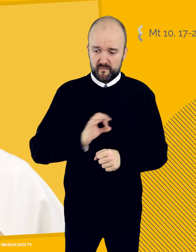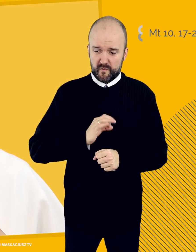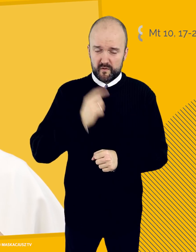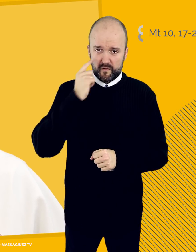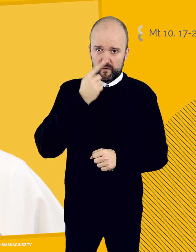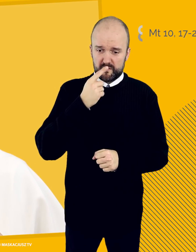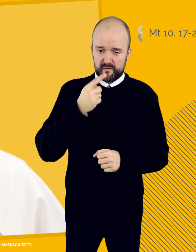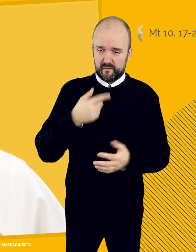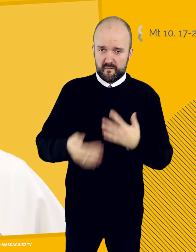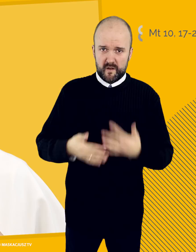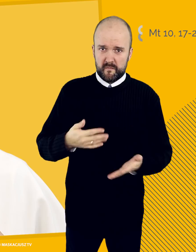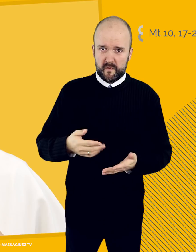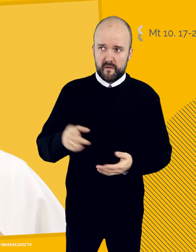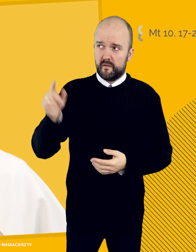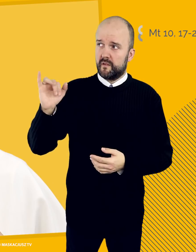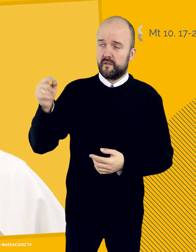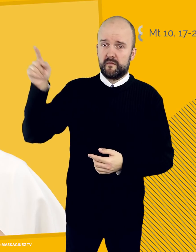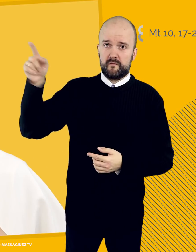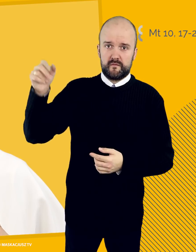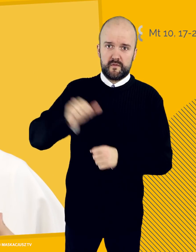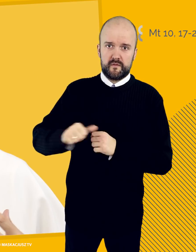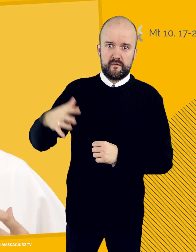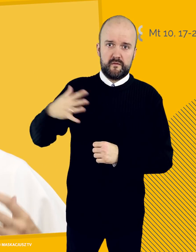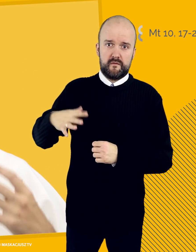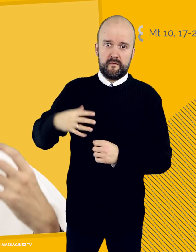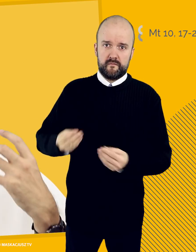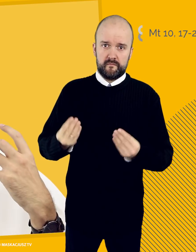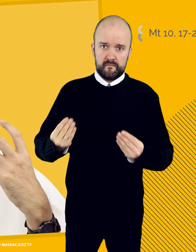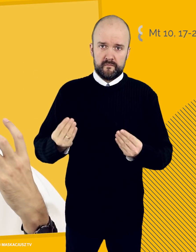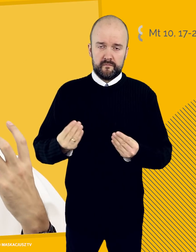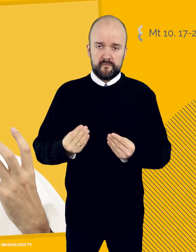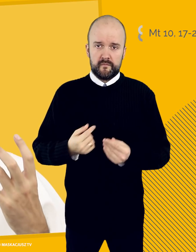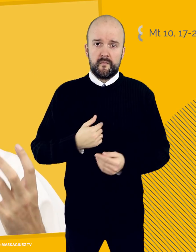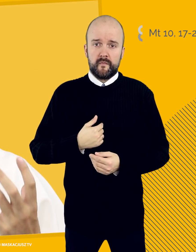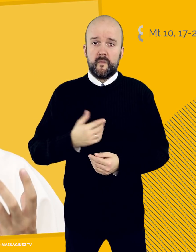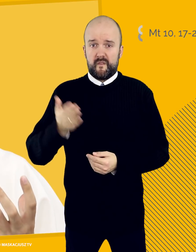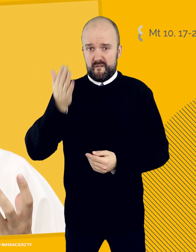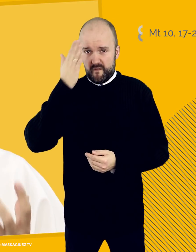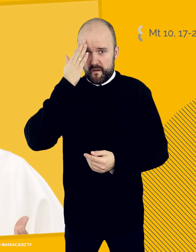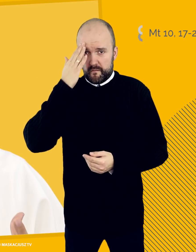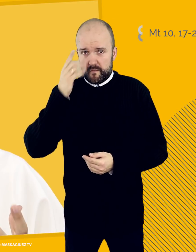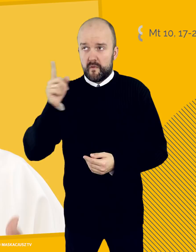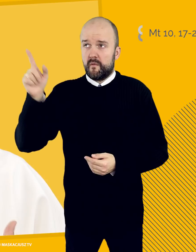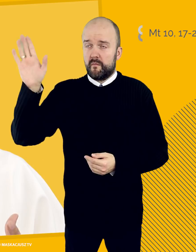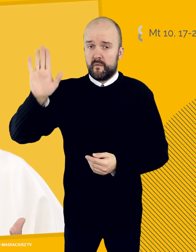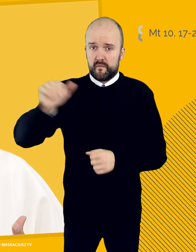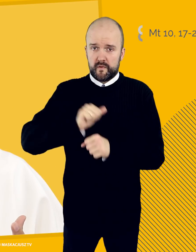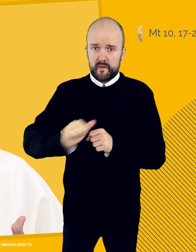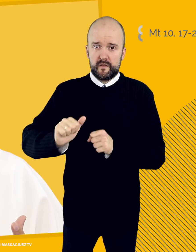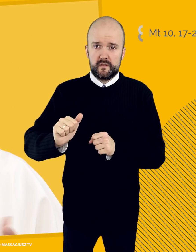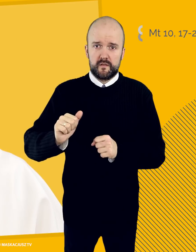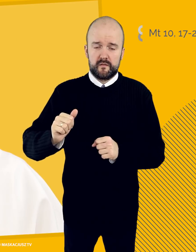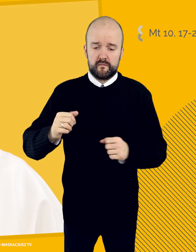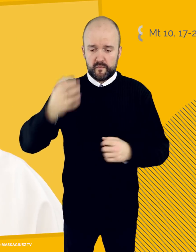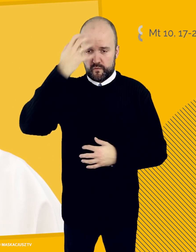więcej warte niż On. Bo wiem, że to właśnie On jest Panem życia